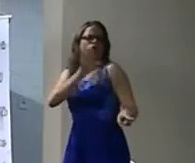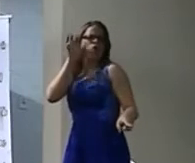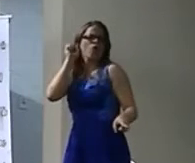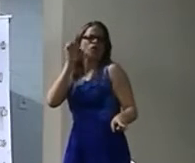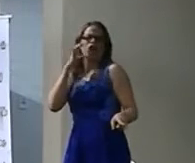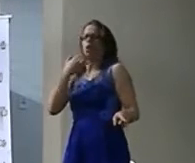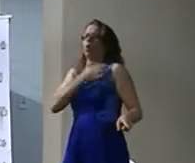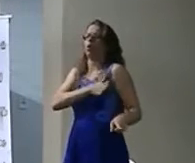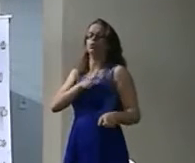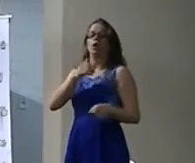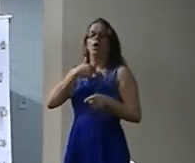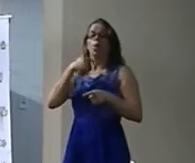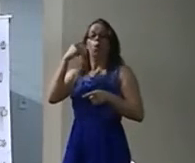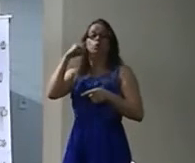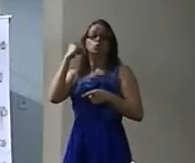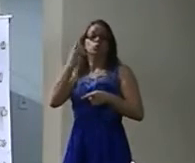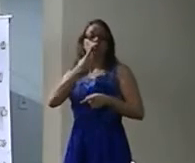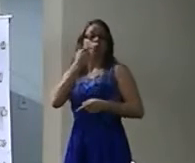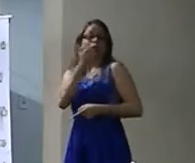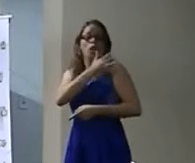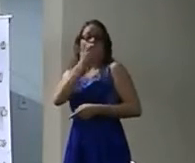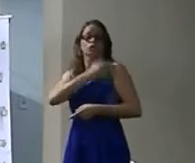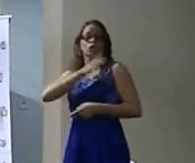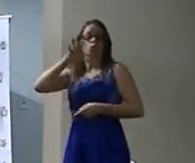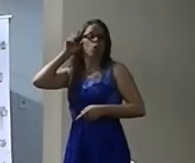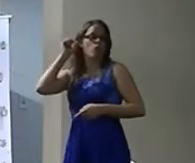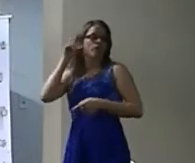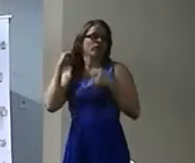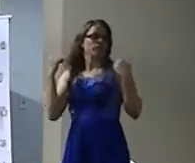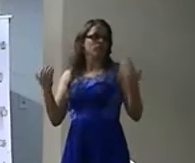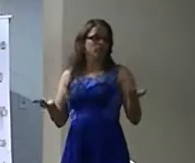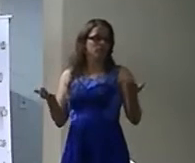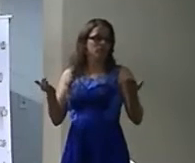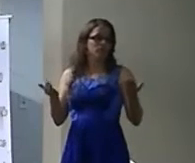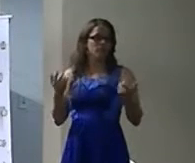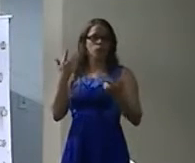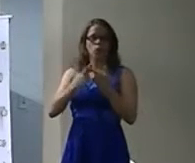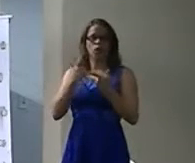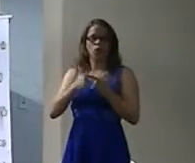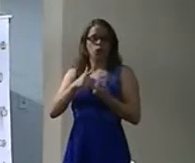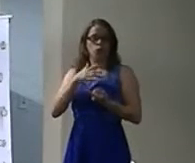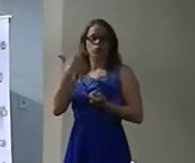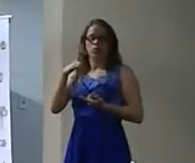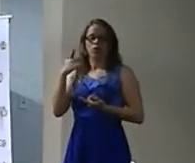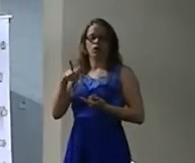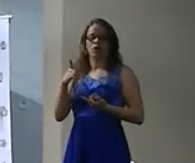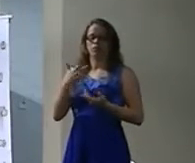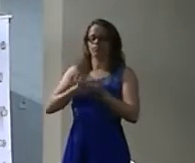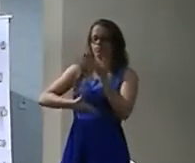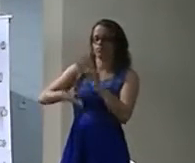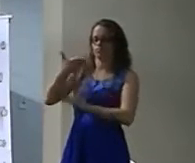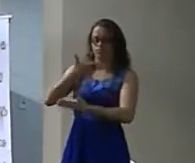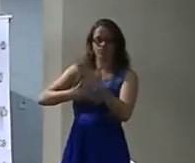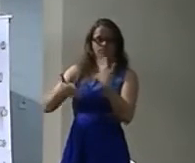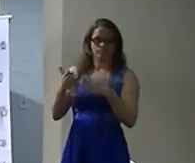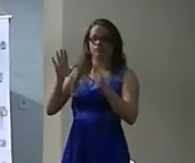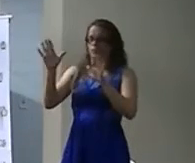agora Que é um estudo Que a gente está fazendo E está cada vez mais Levando choque Eu vou deixar isso Na mão de vocês agora